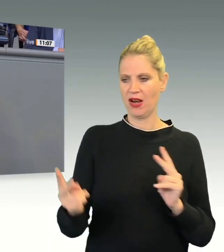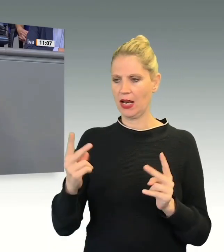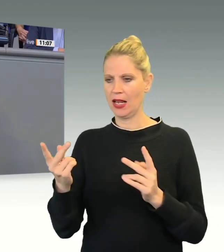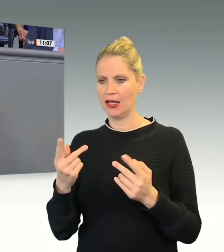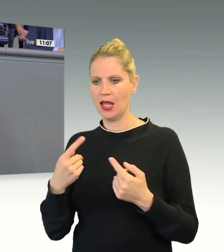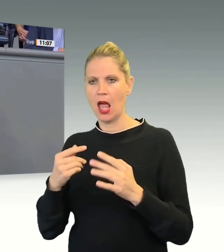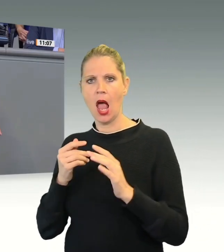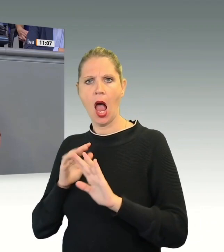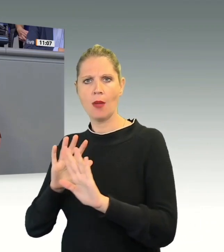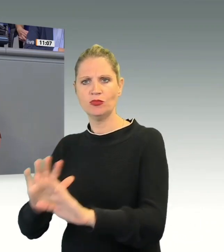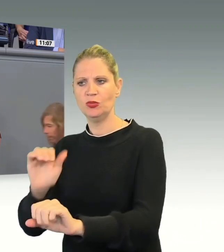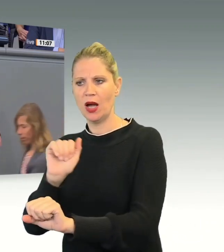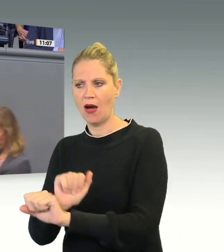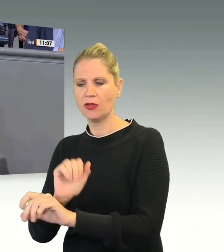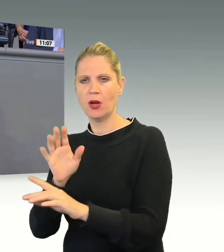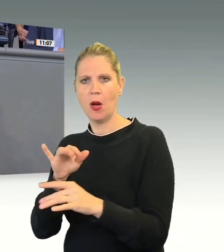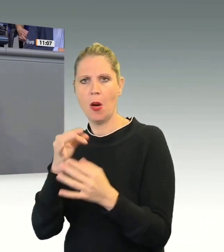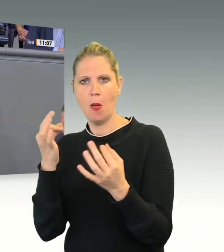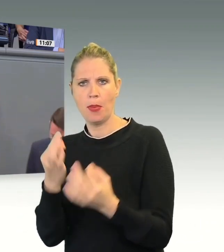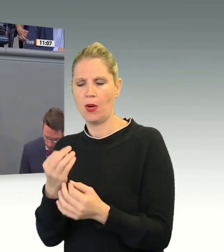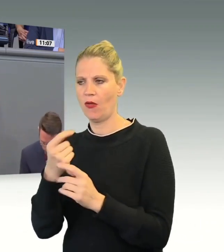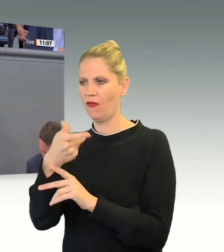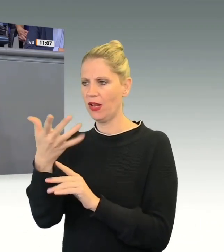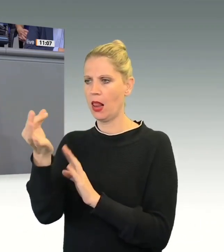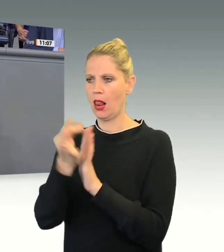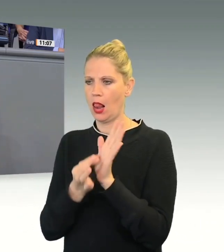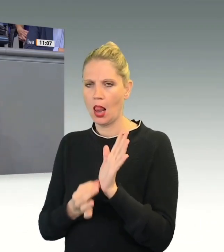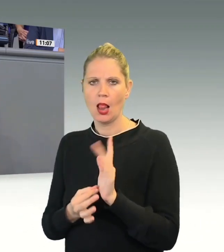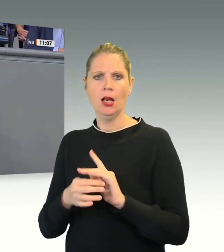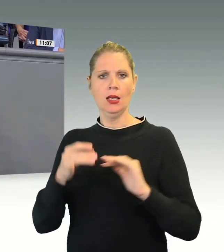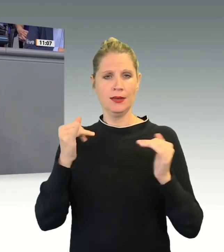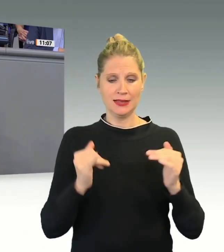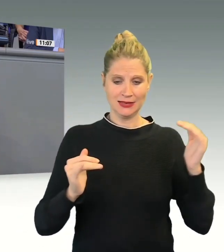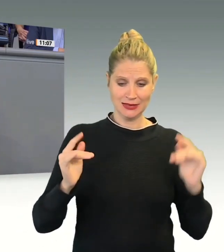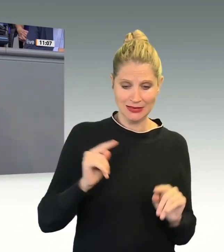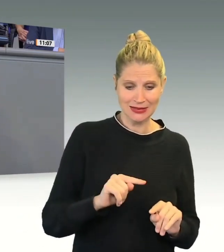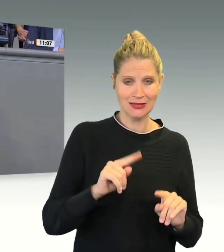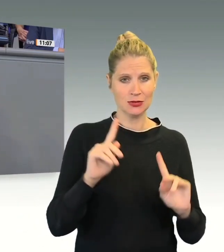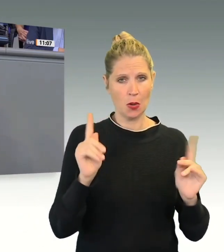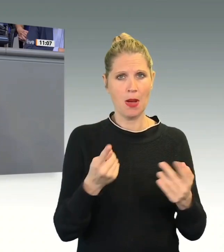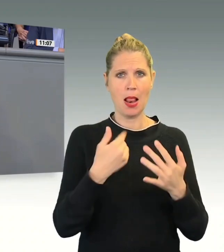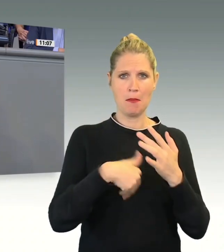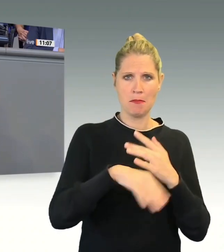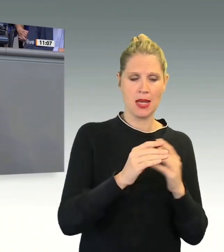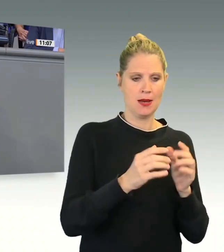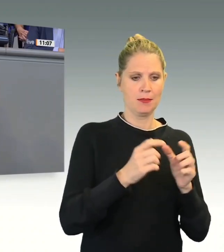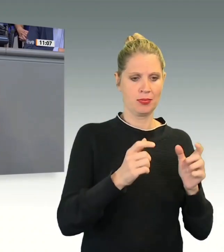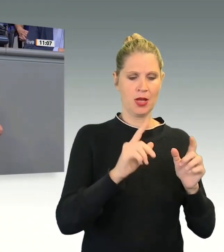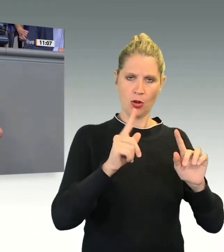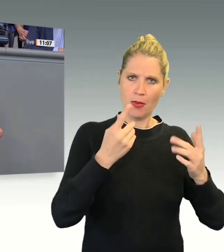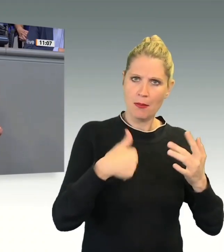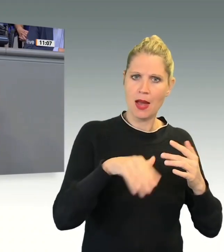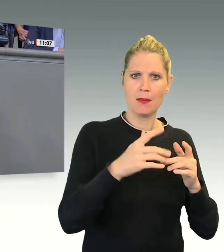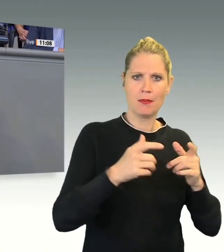Umstände auch nur in irgendeiner Form anzupassen. Diese Umgehung der Hürden für Abschiebungshaft durch die Hintertür ist verlogen, meine Damen und Herren.